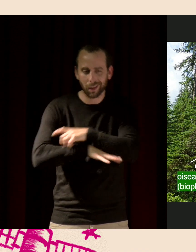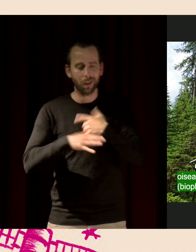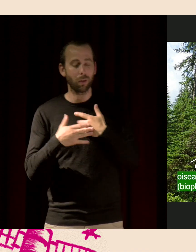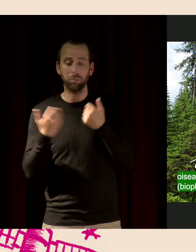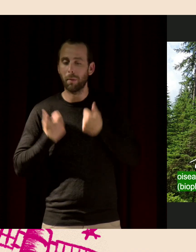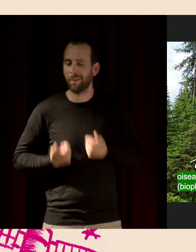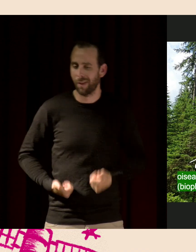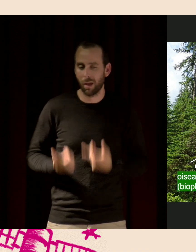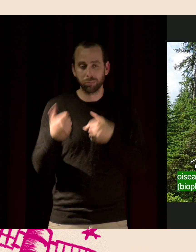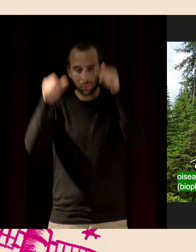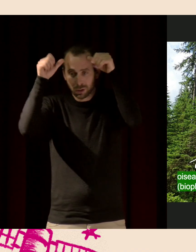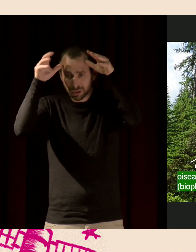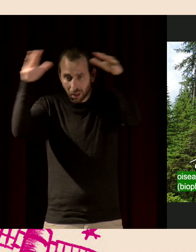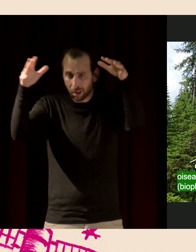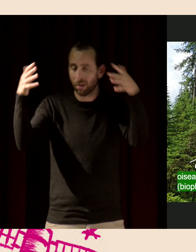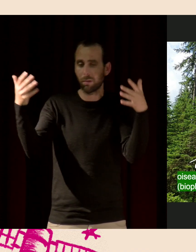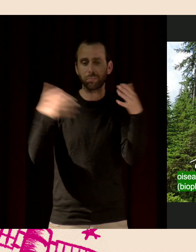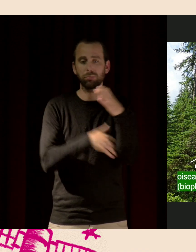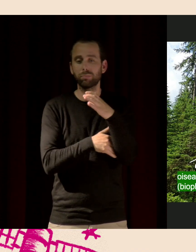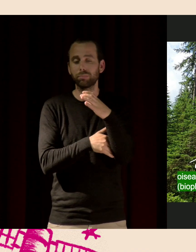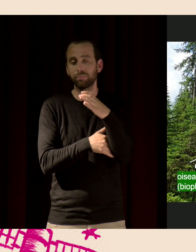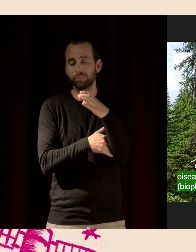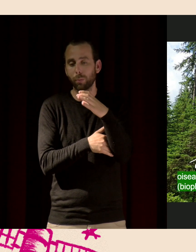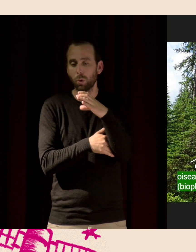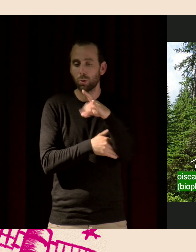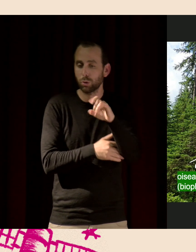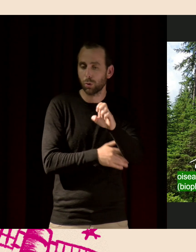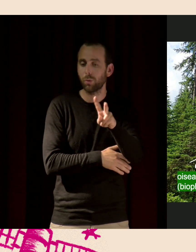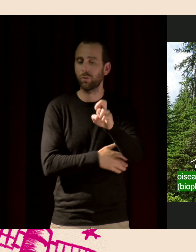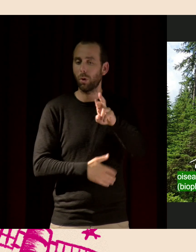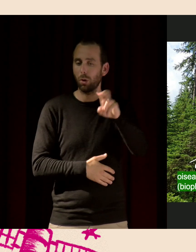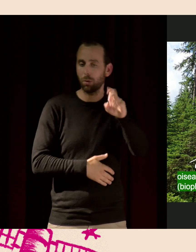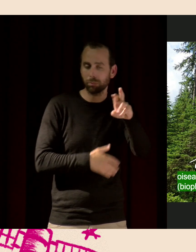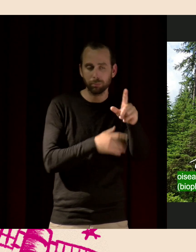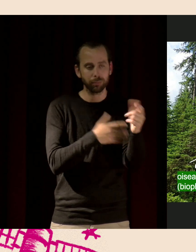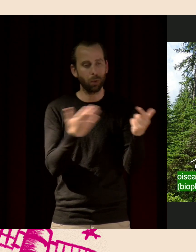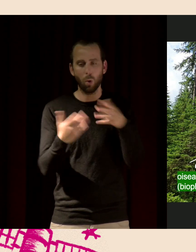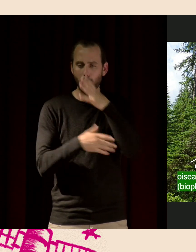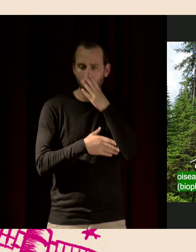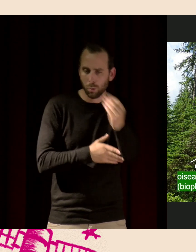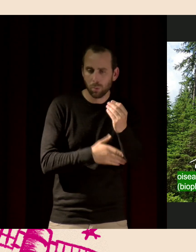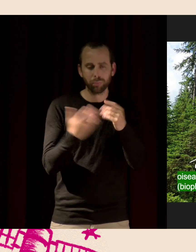du cerf, du chevreuil, du loup, du lynx, des beaux animaux,